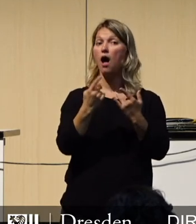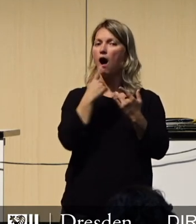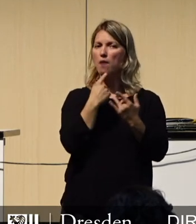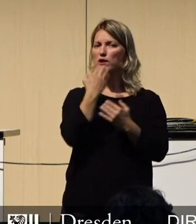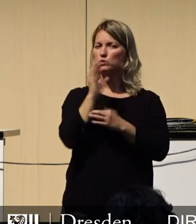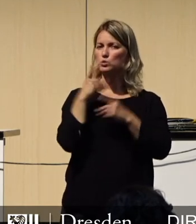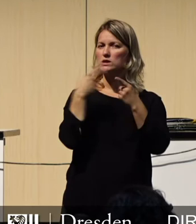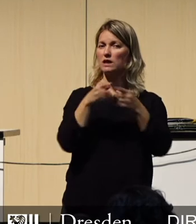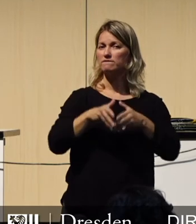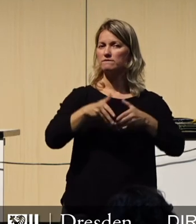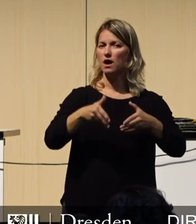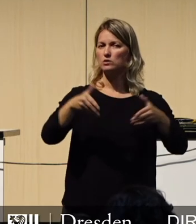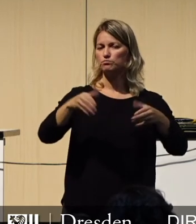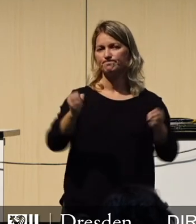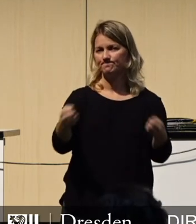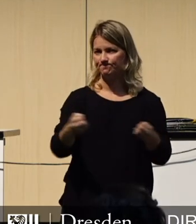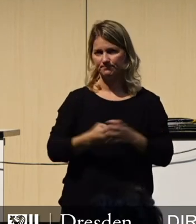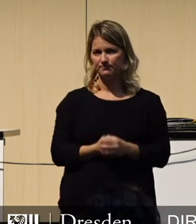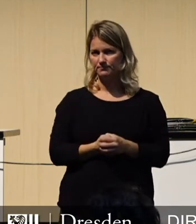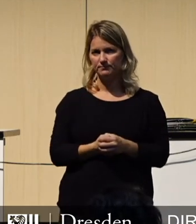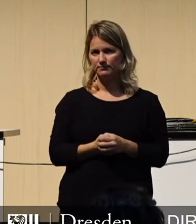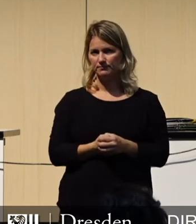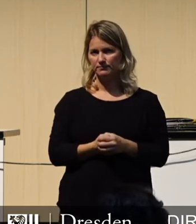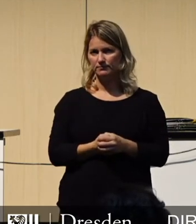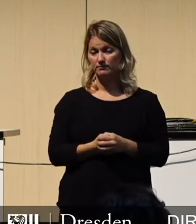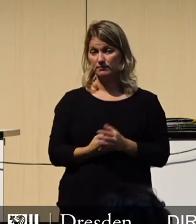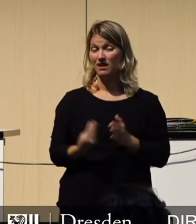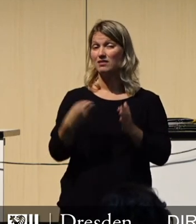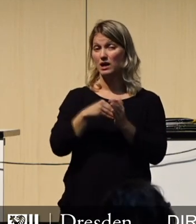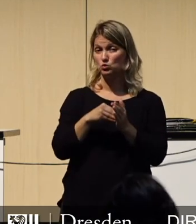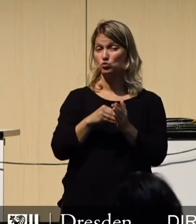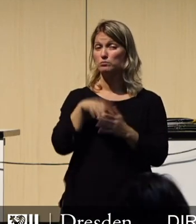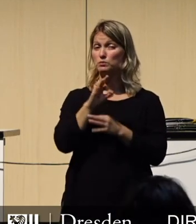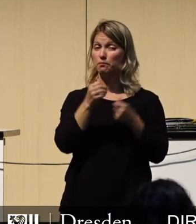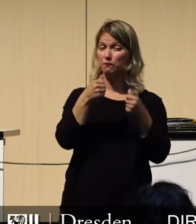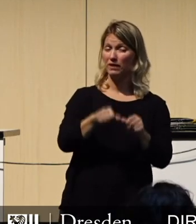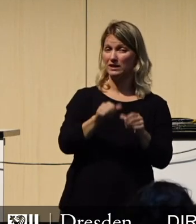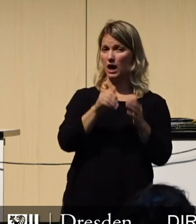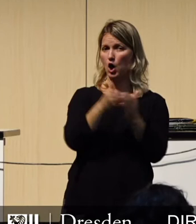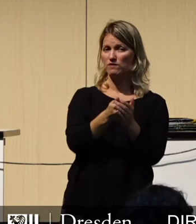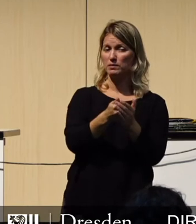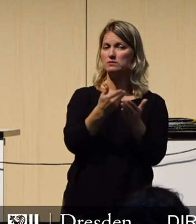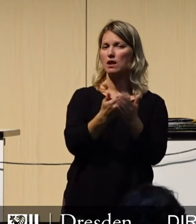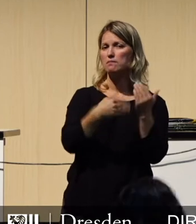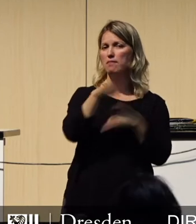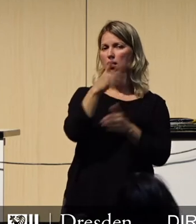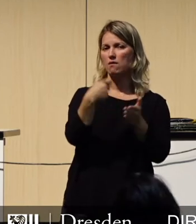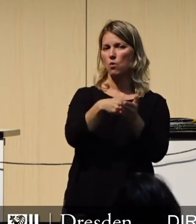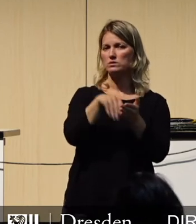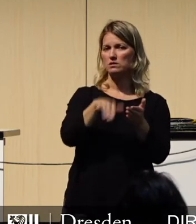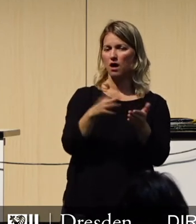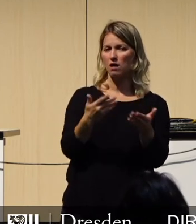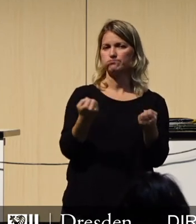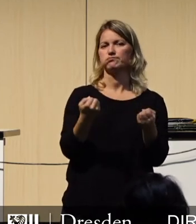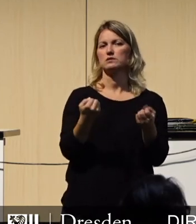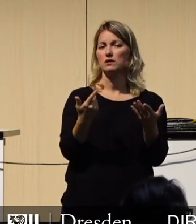Gleichzeitig wiegen Mehrkosten in bestimmten Pflichtaufgaben schwer zu lassen, der sogenannten